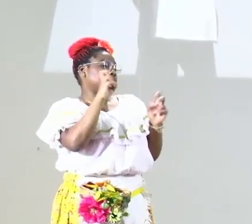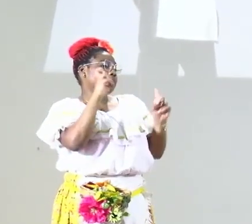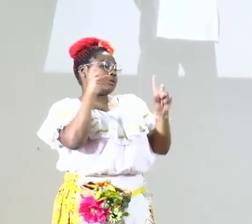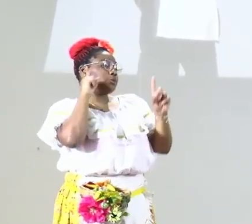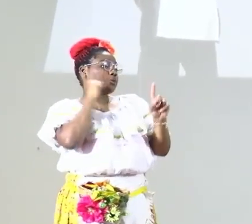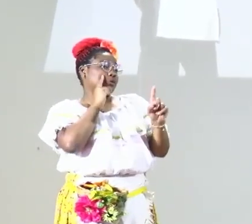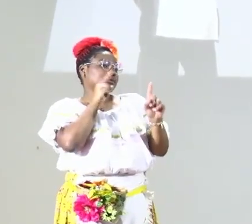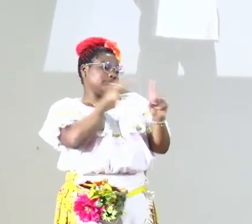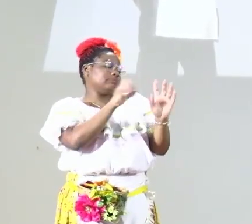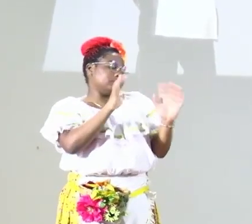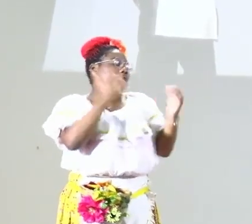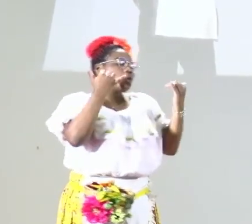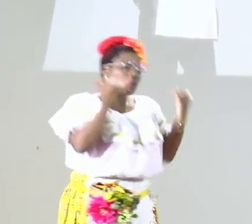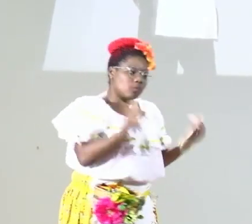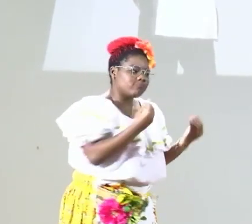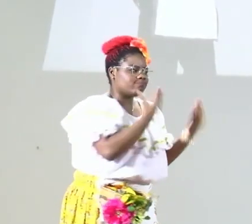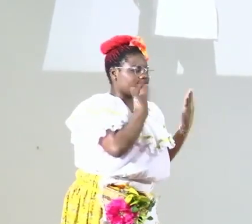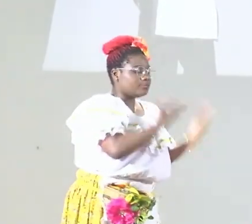muy importante. Agradecemos esto. Y ahora...